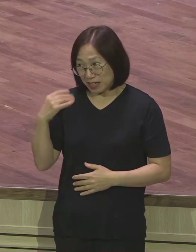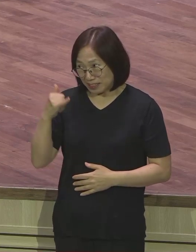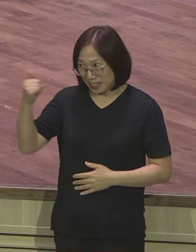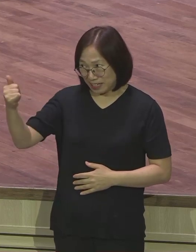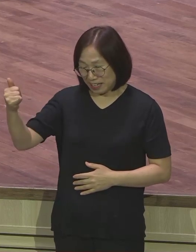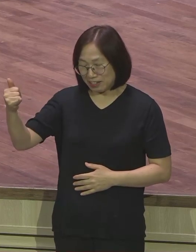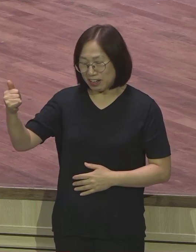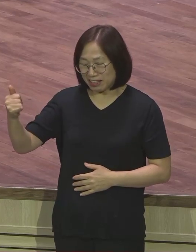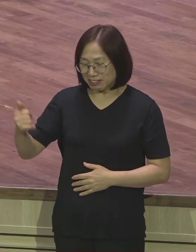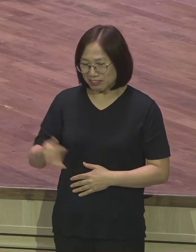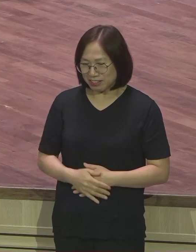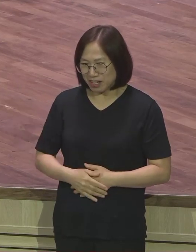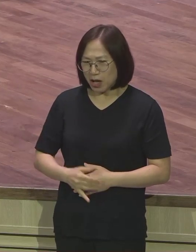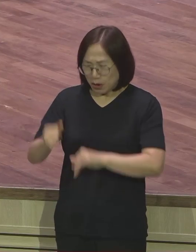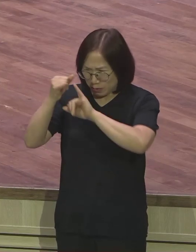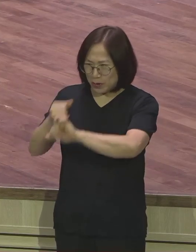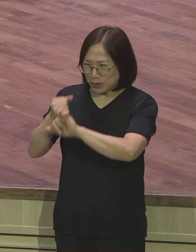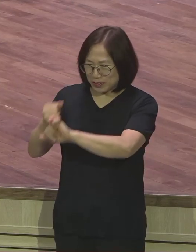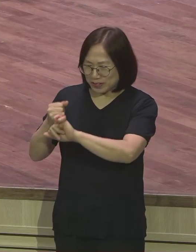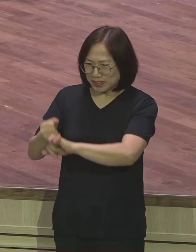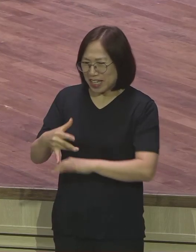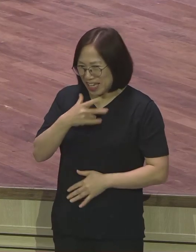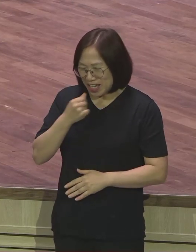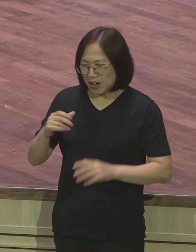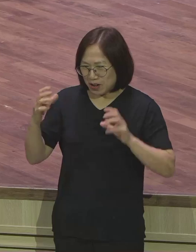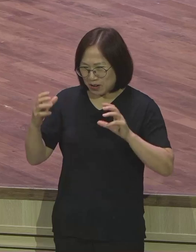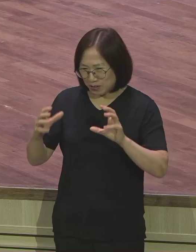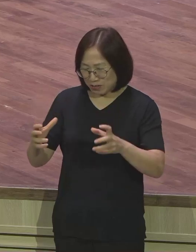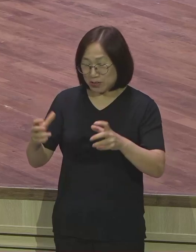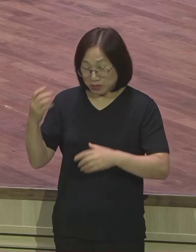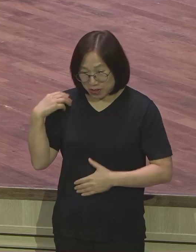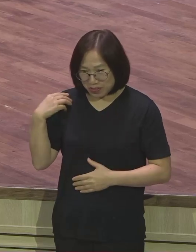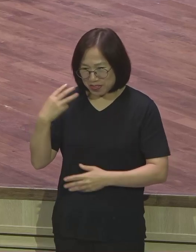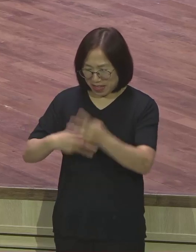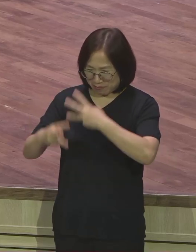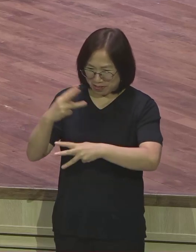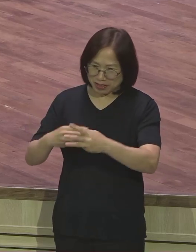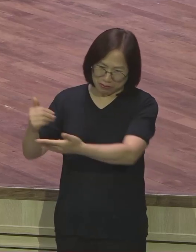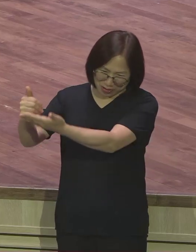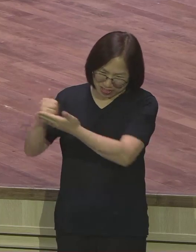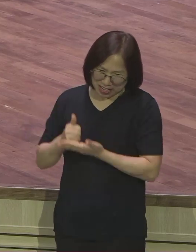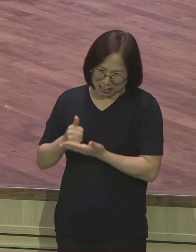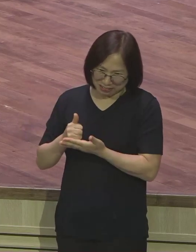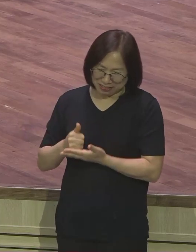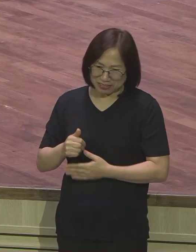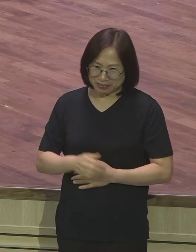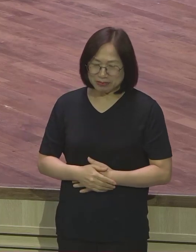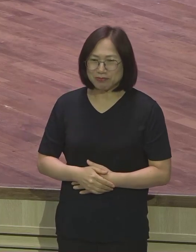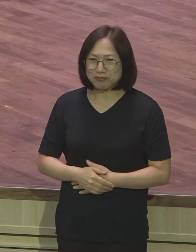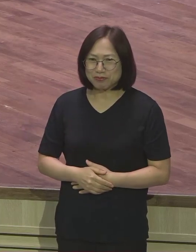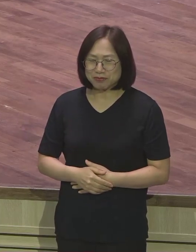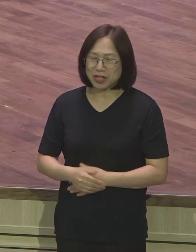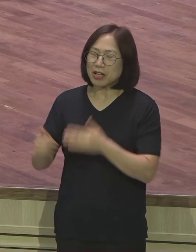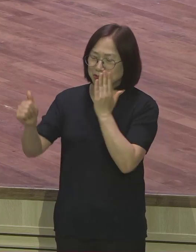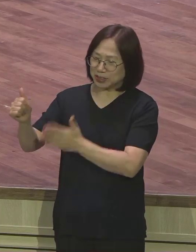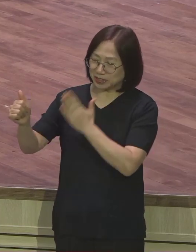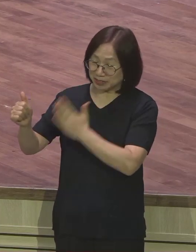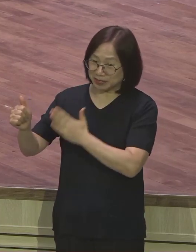연락해서 꼭 영어권 다민족 랩몬트 보내달라고 그렇게 요청을 했습니다. 그렇게 될